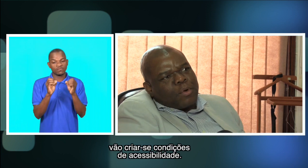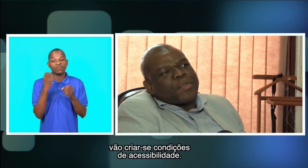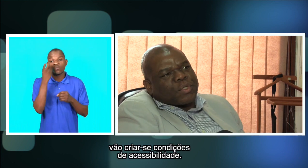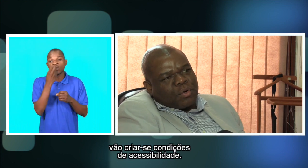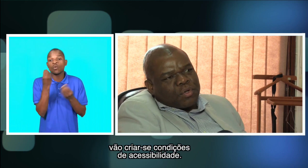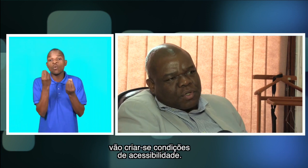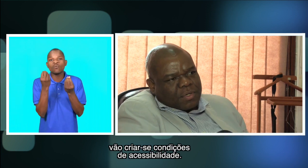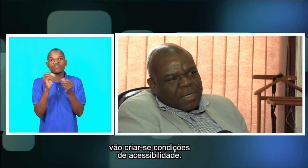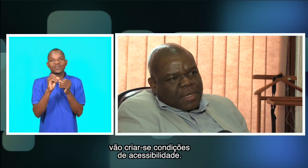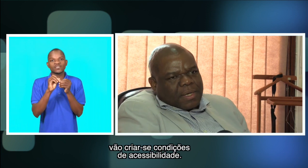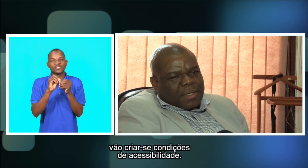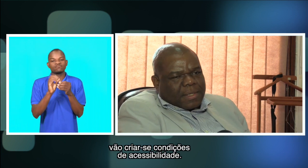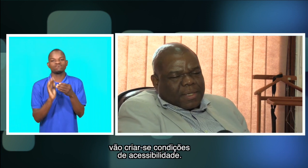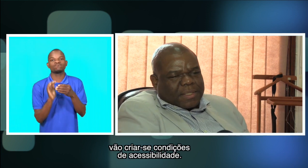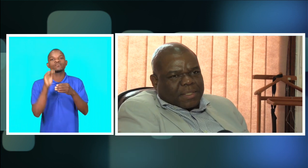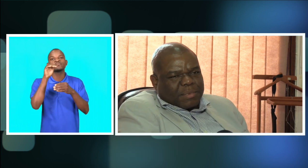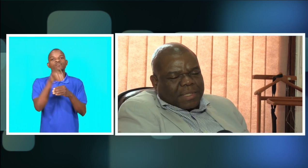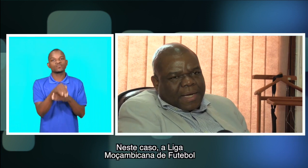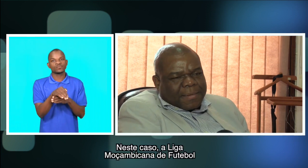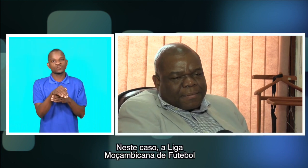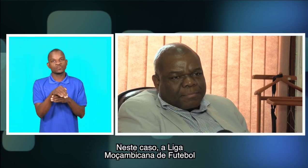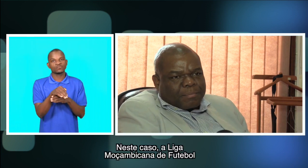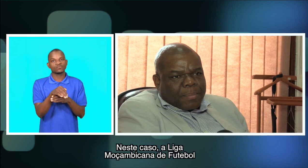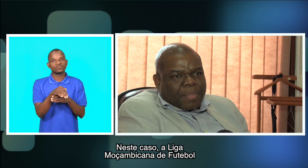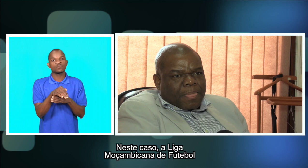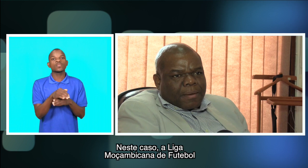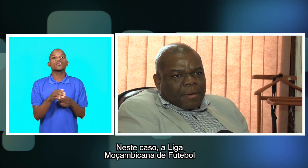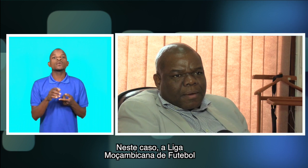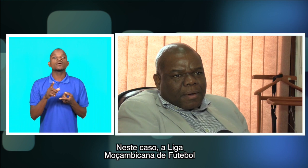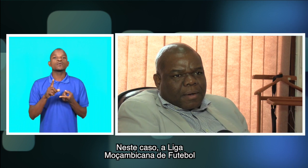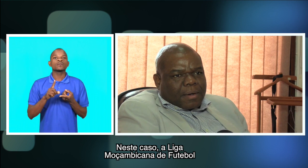criando condições de acessibilidade.